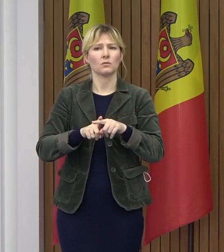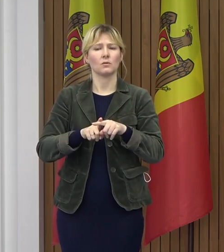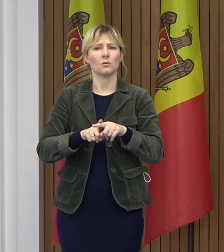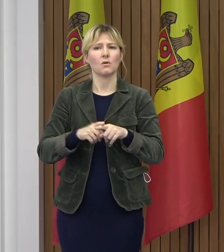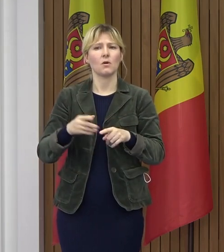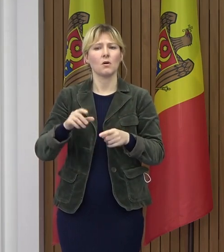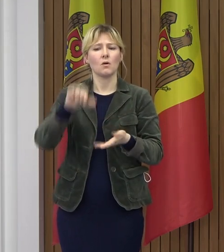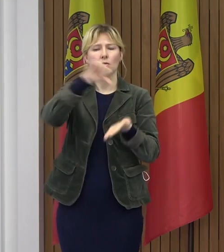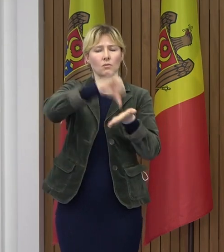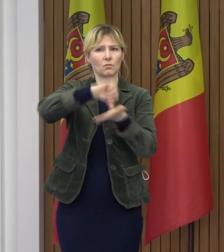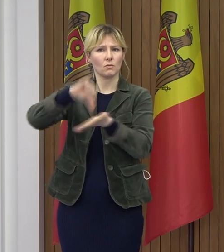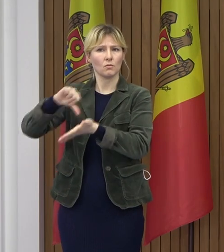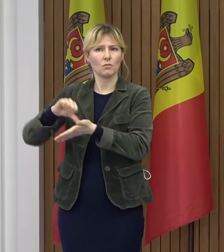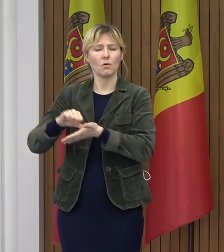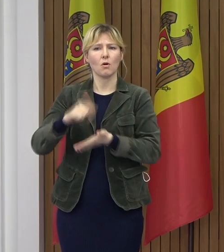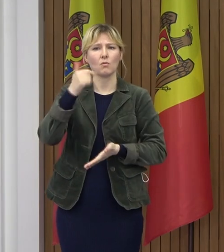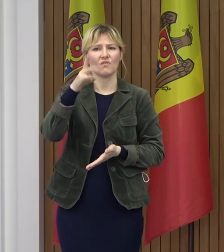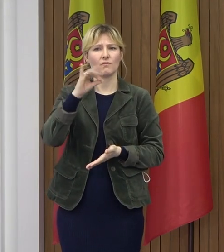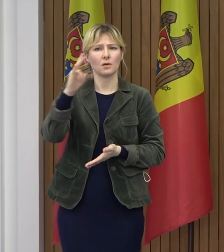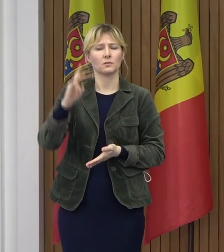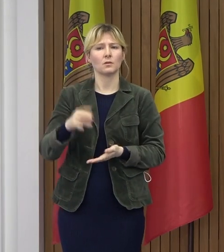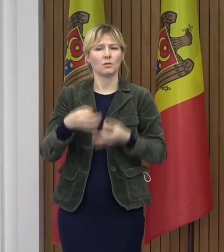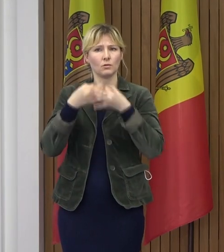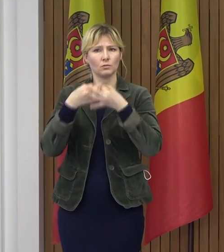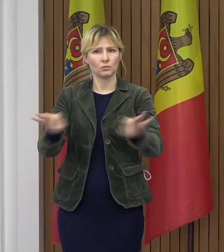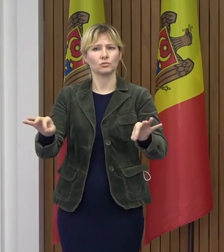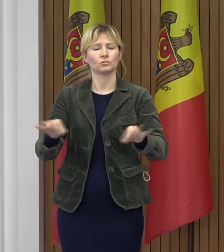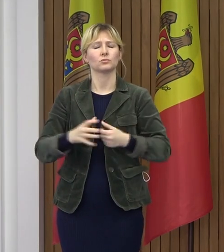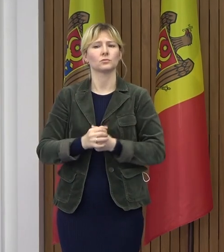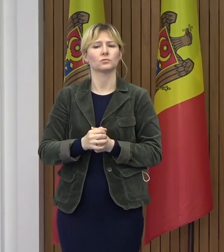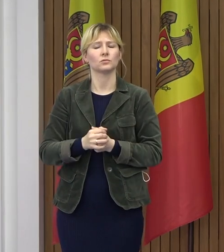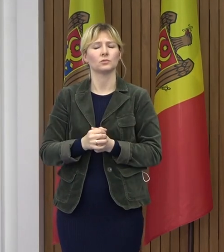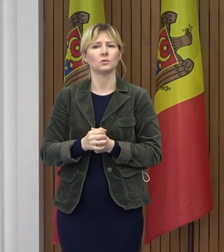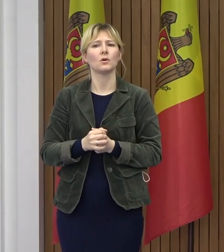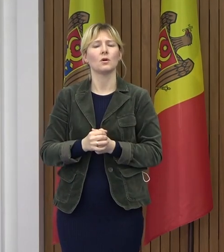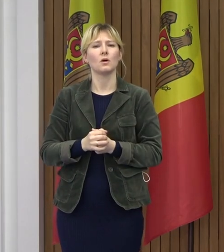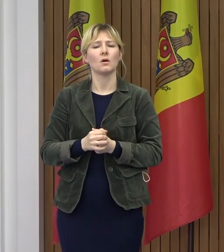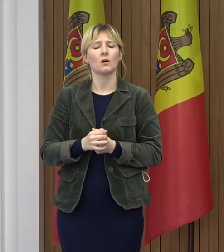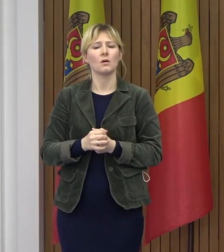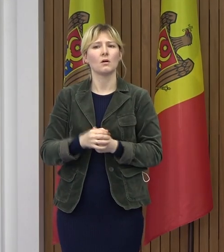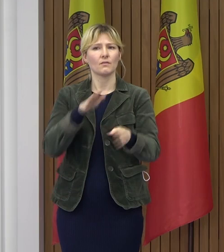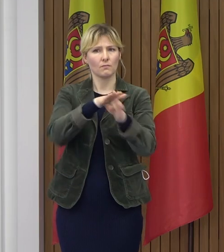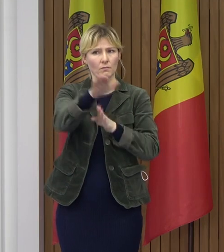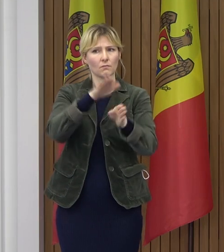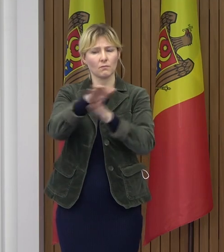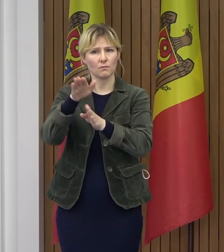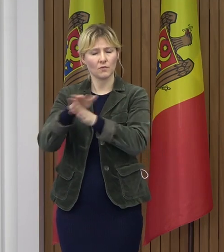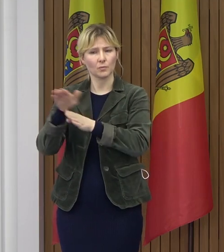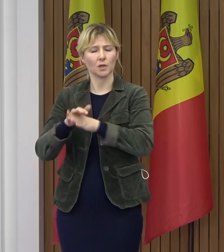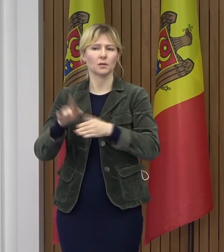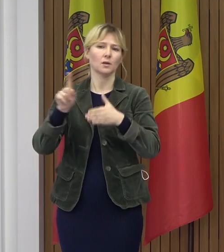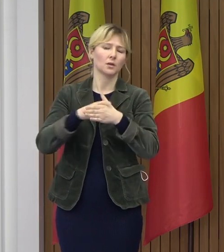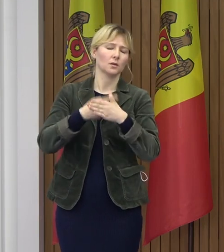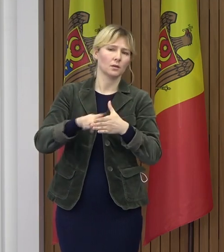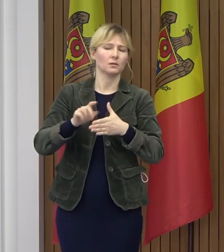pe care îl are actualmente guvernul în demisie de a le impune pentru sau în